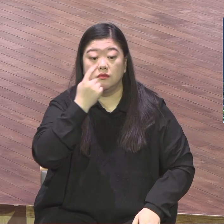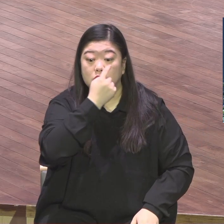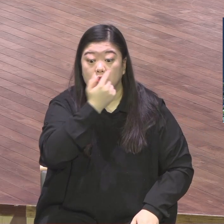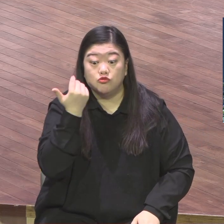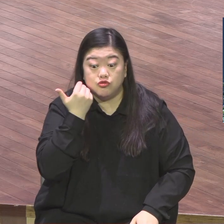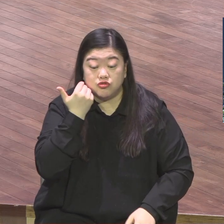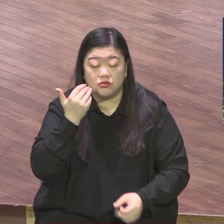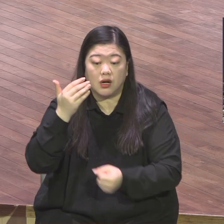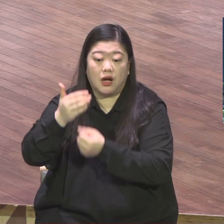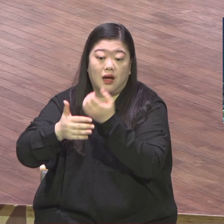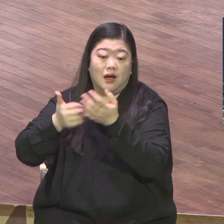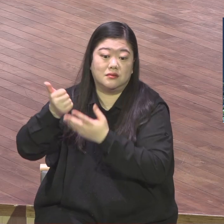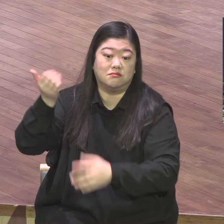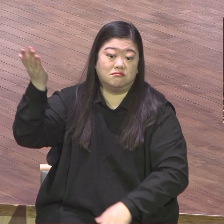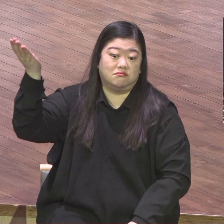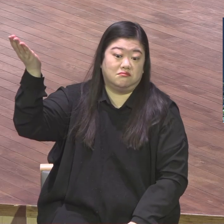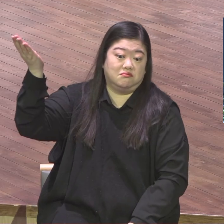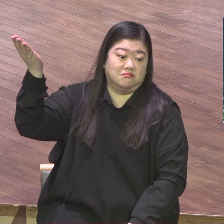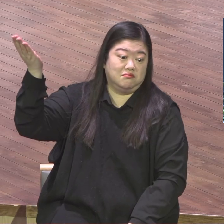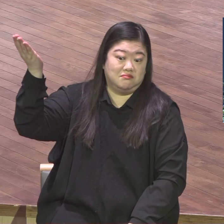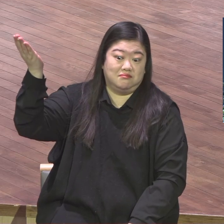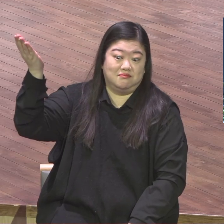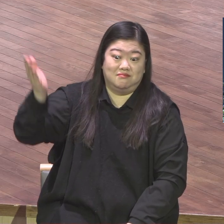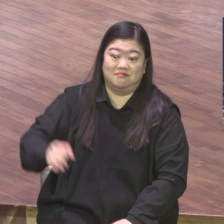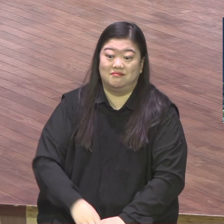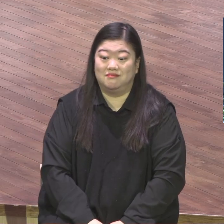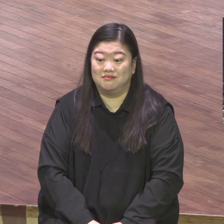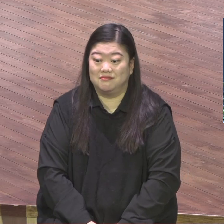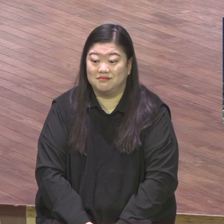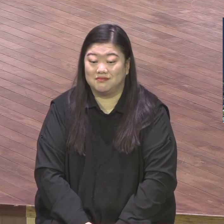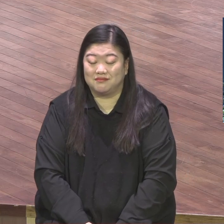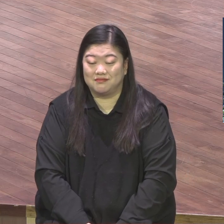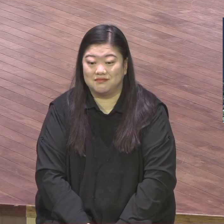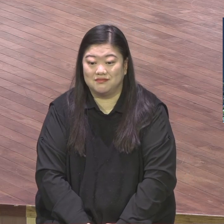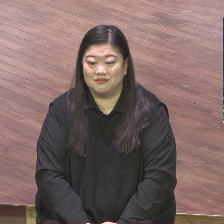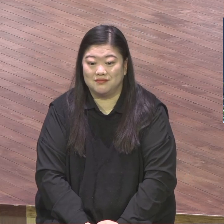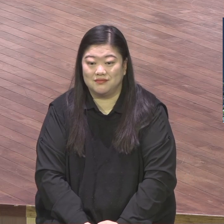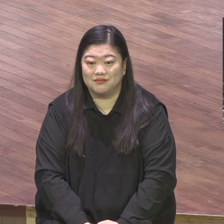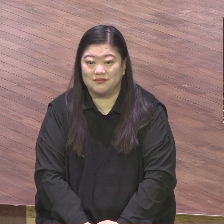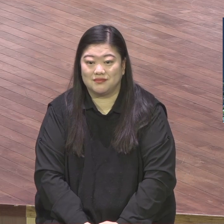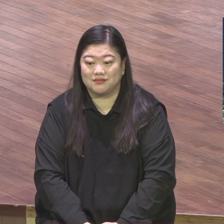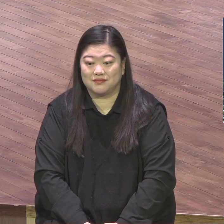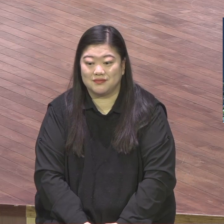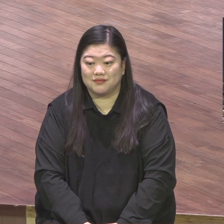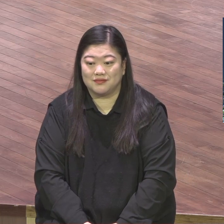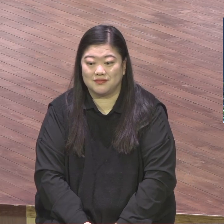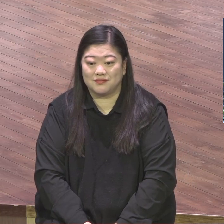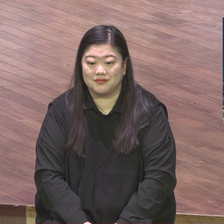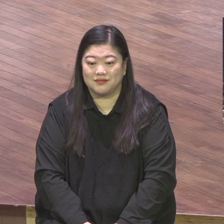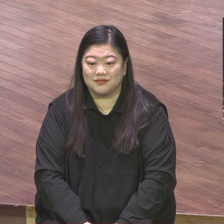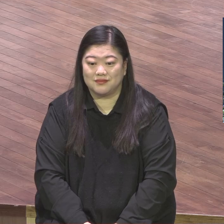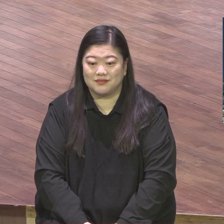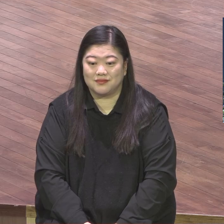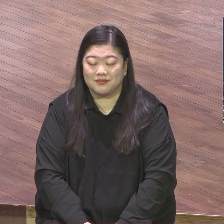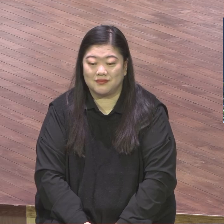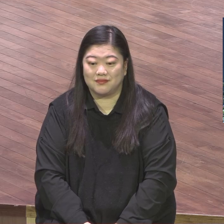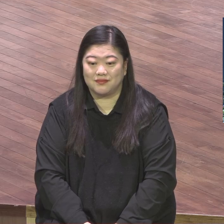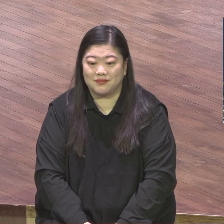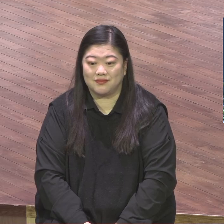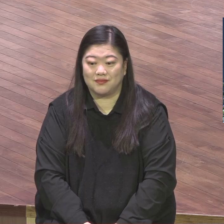조금 더 고상하게 표현하면 너 내 안에 있어 이 말 한마디로 내 마디로 말하면 뭐예요